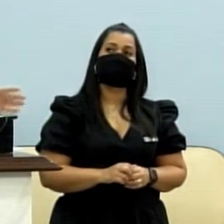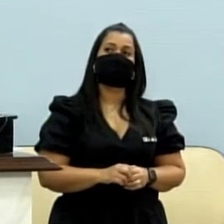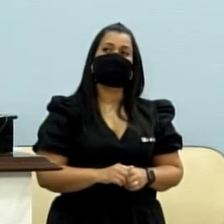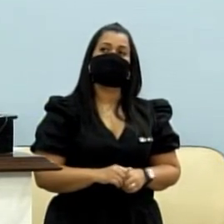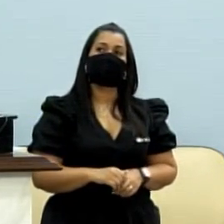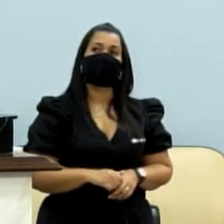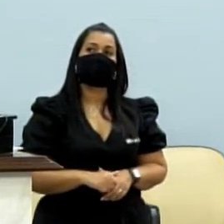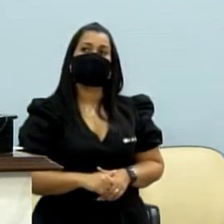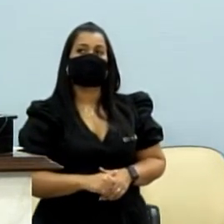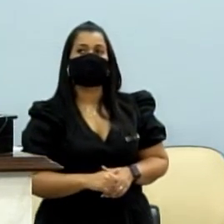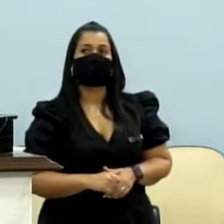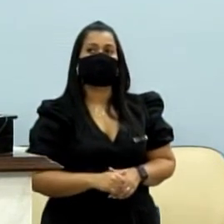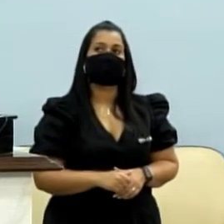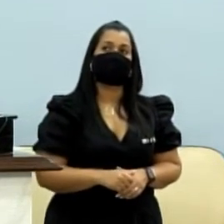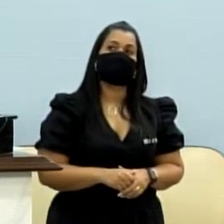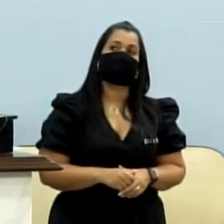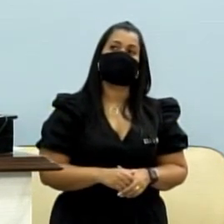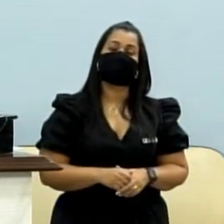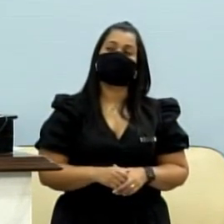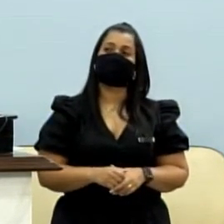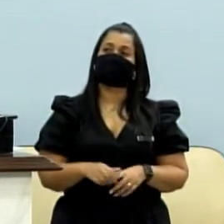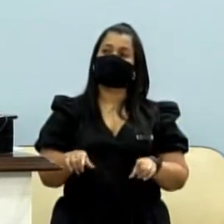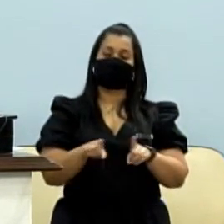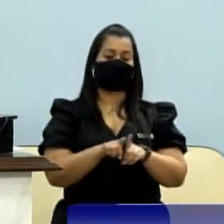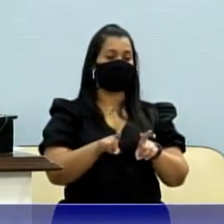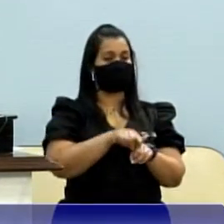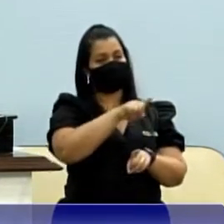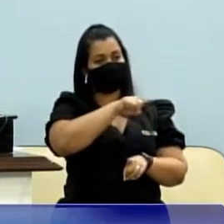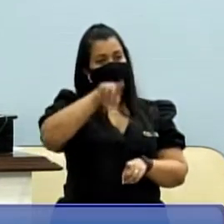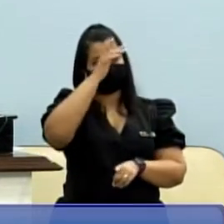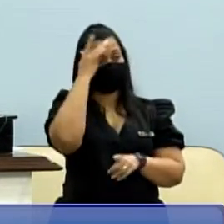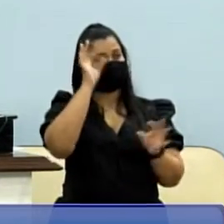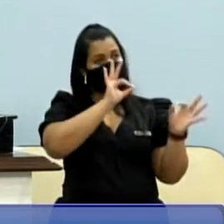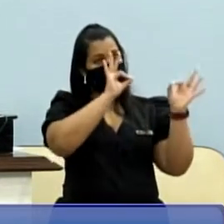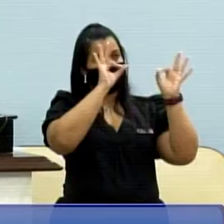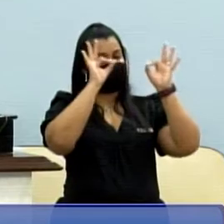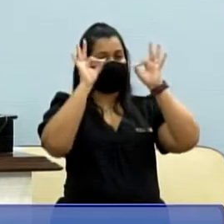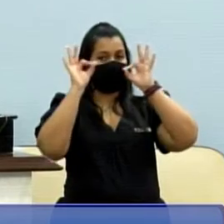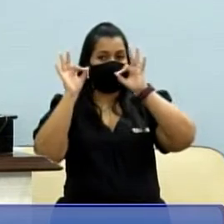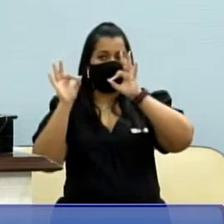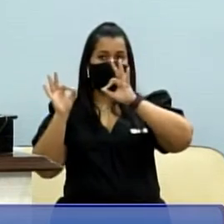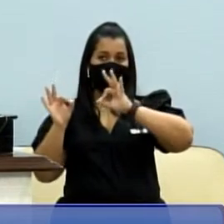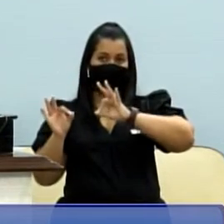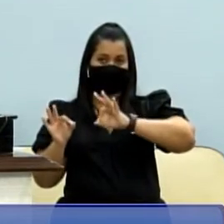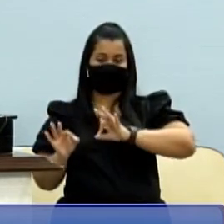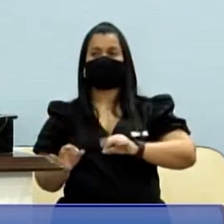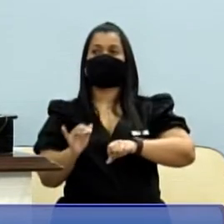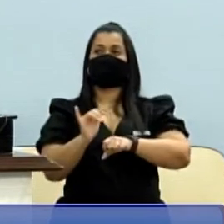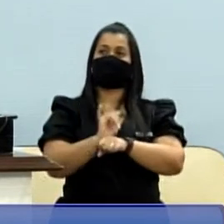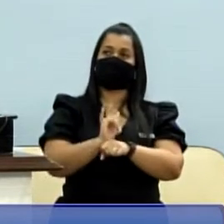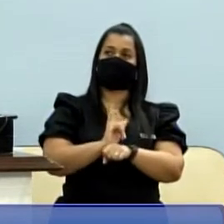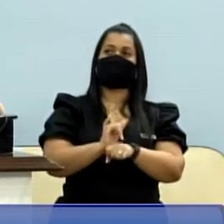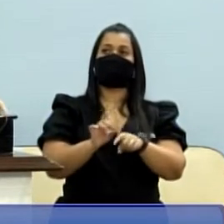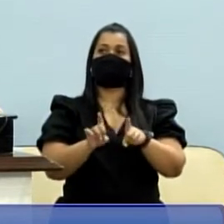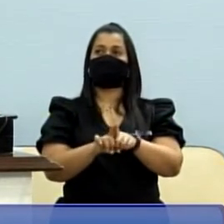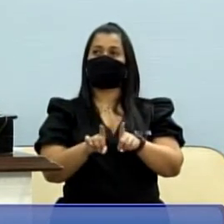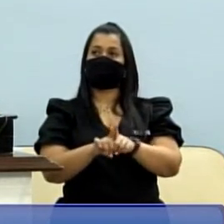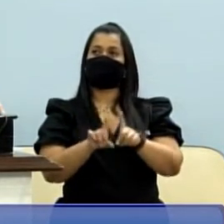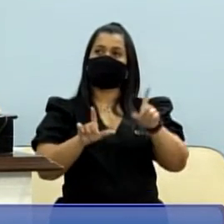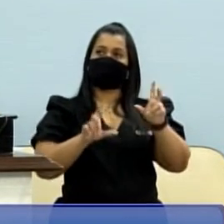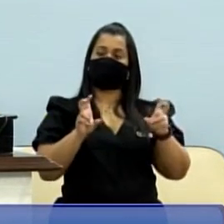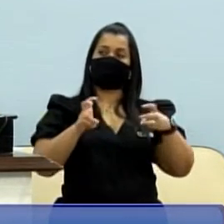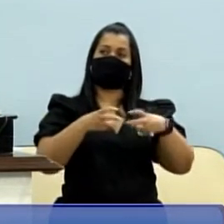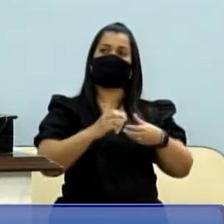Público que nos acompanha pelos mais variados meios de comunicação, que cumprimento em nome dos pais dos